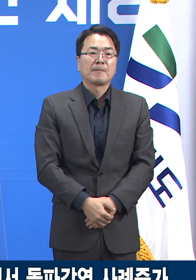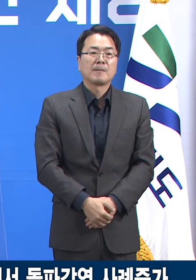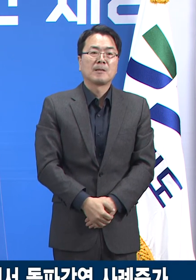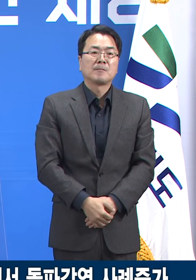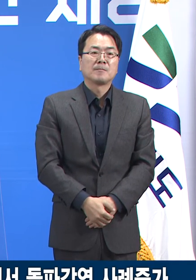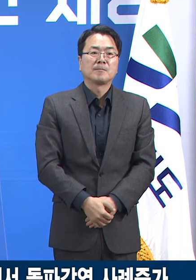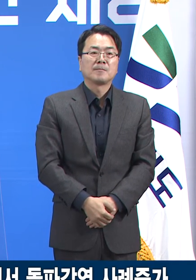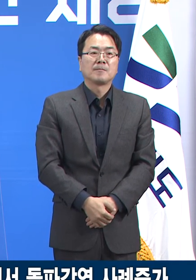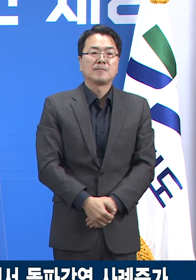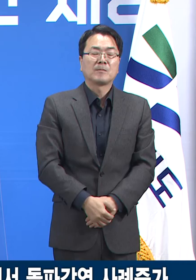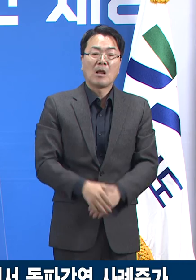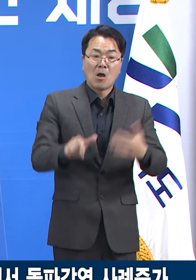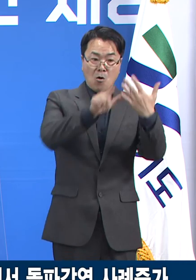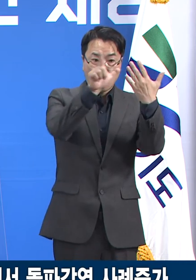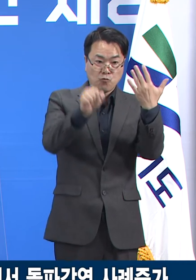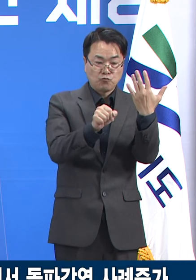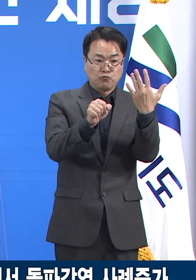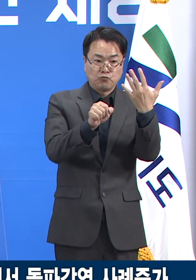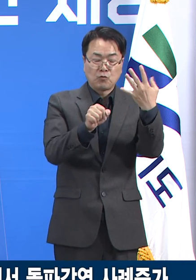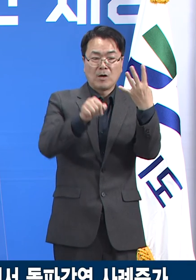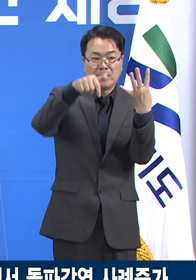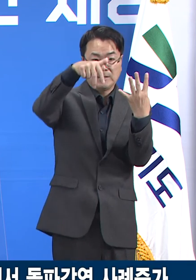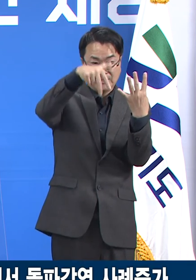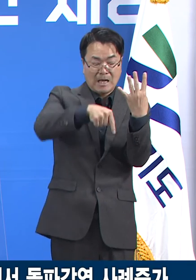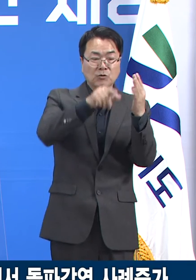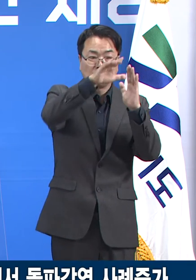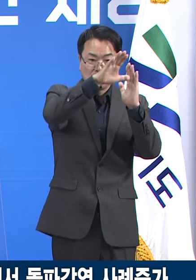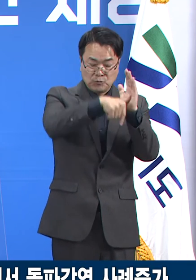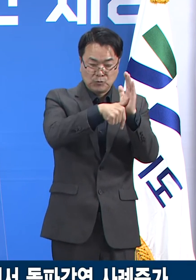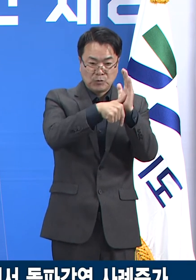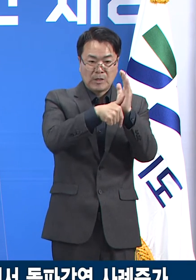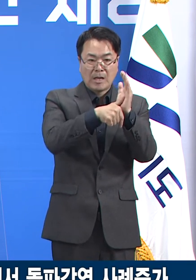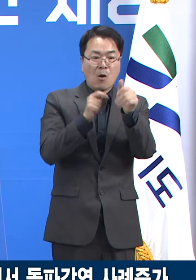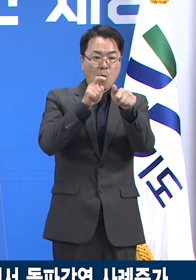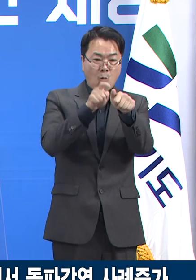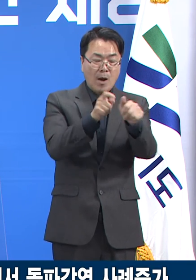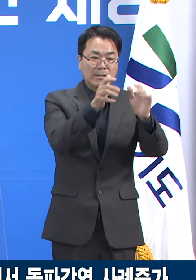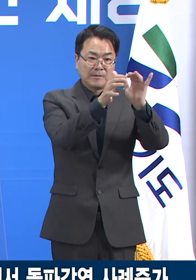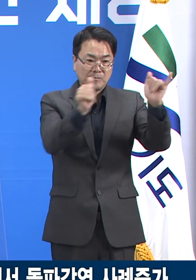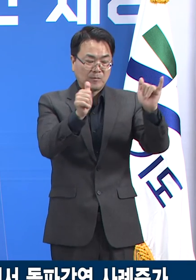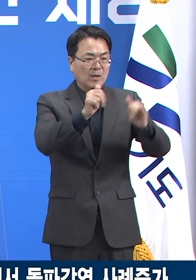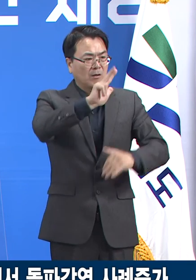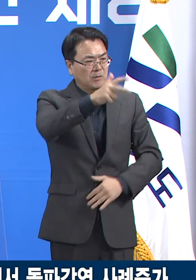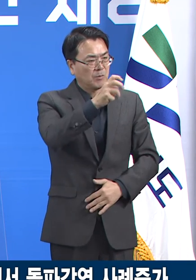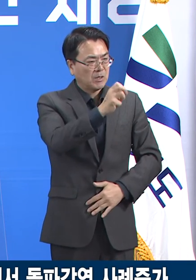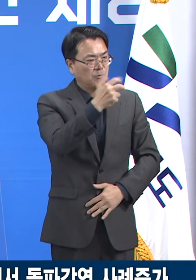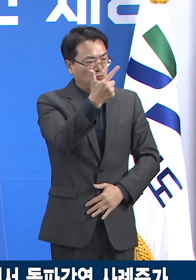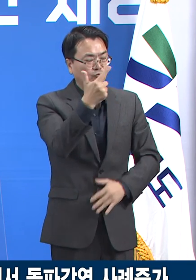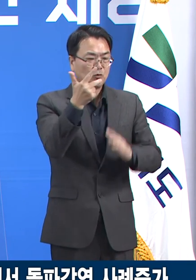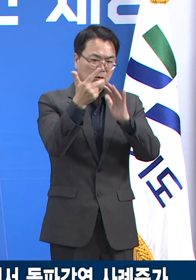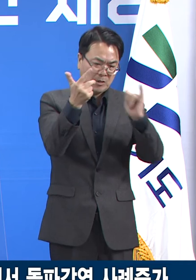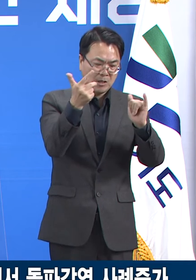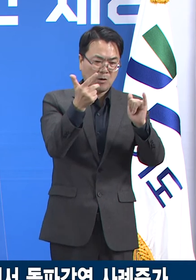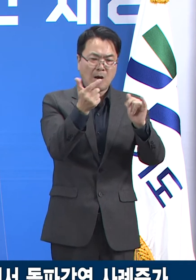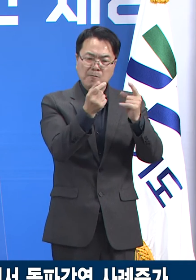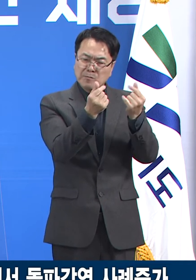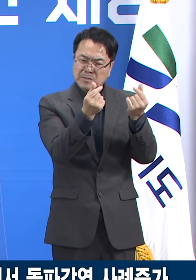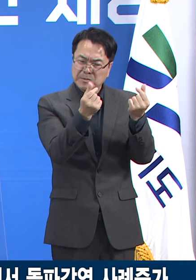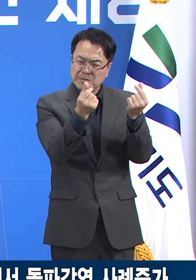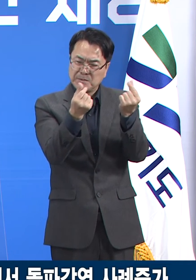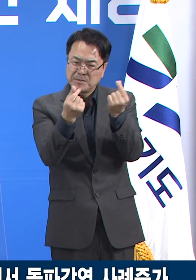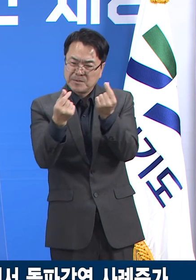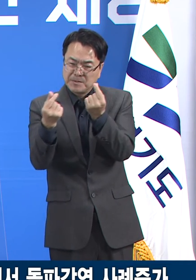9월 4주차 발생한 60세 이상 확진자 736명과 비슷한 수치입니다.